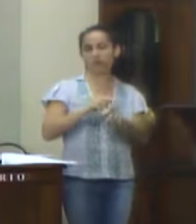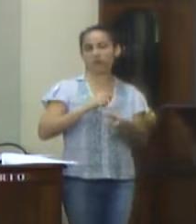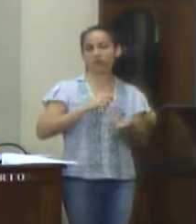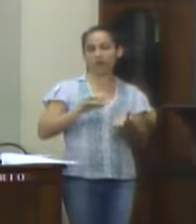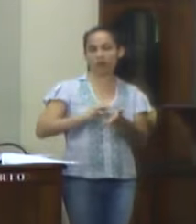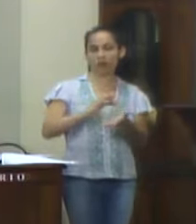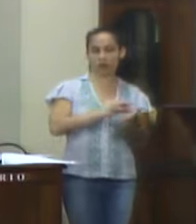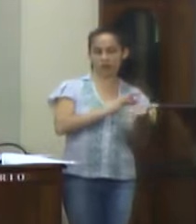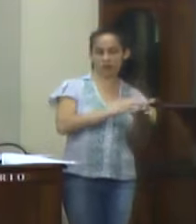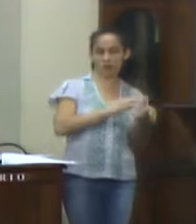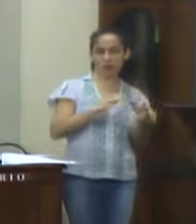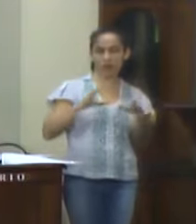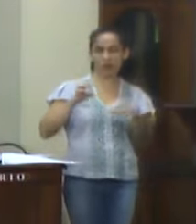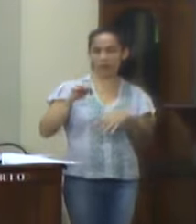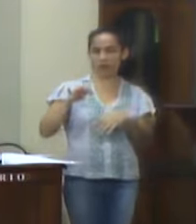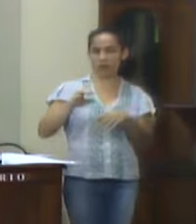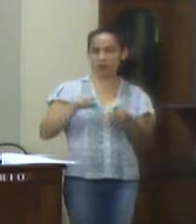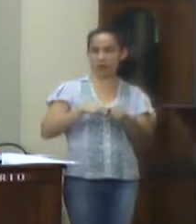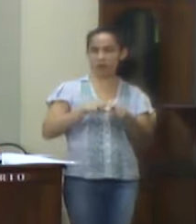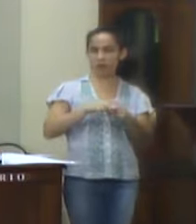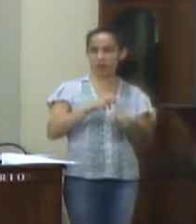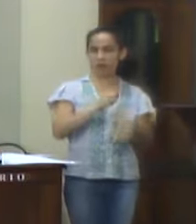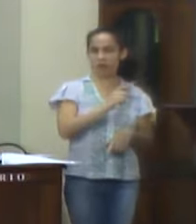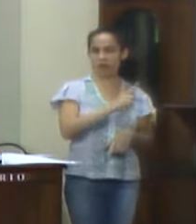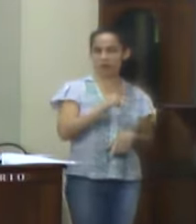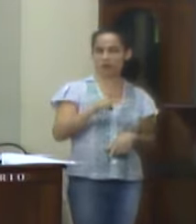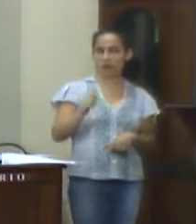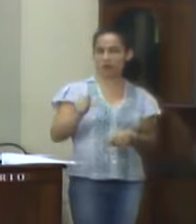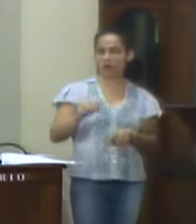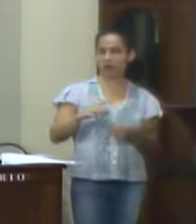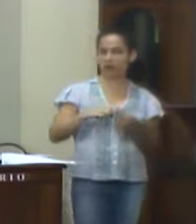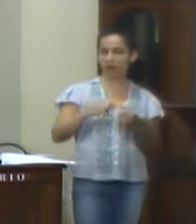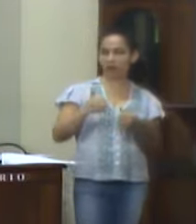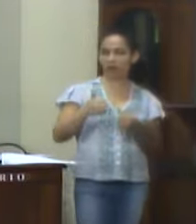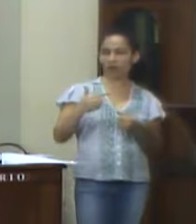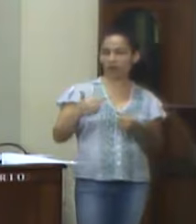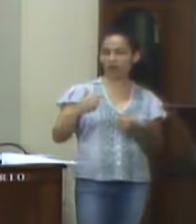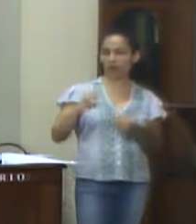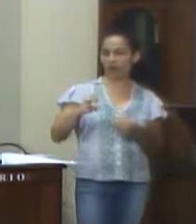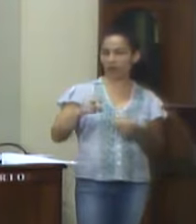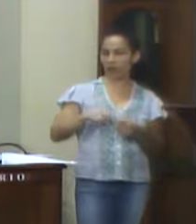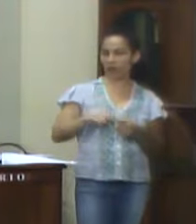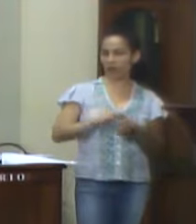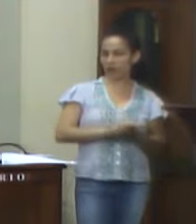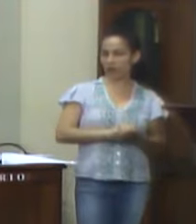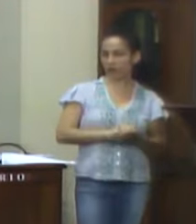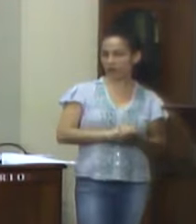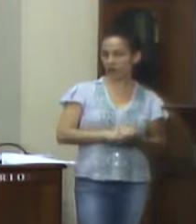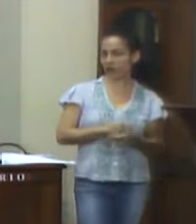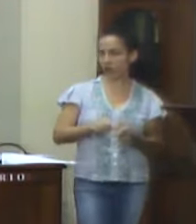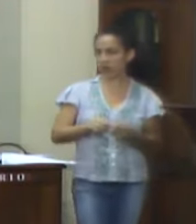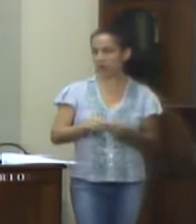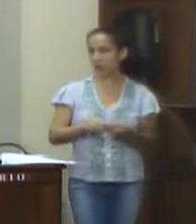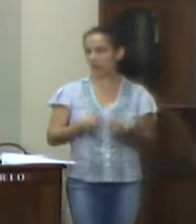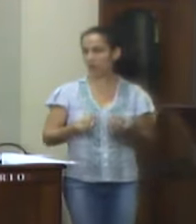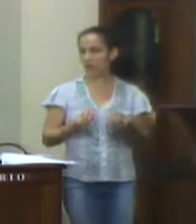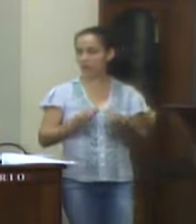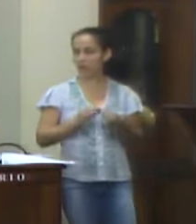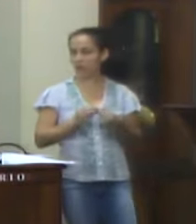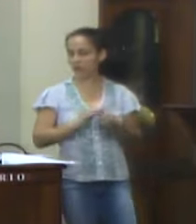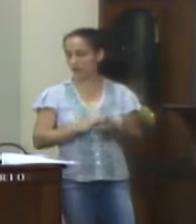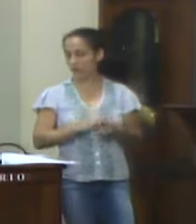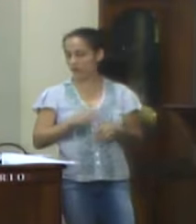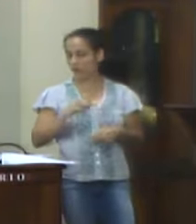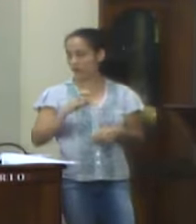orçamentárias das devidas emendas ao PPA, como previsto no artigo 165 da Constituição Federal, combinado com o artigo 167, inciso